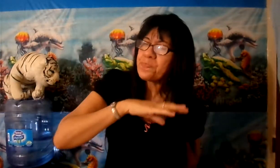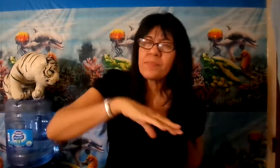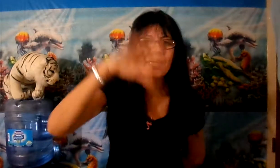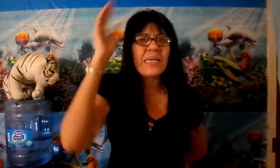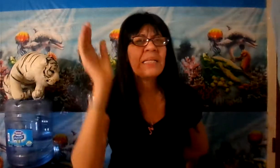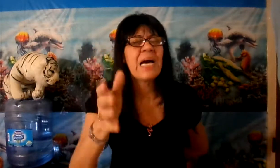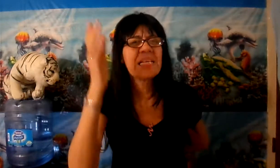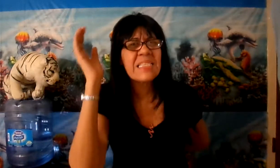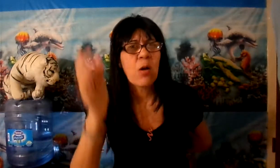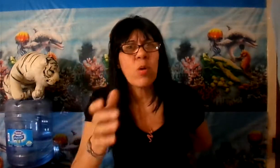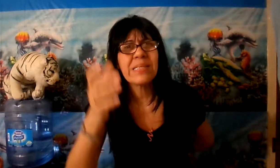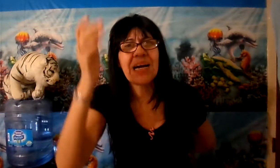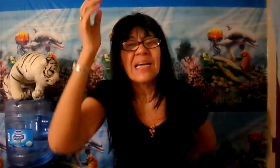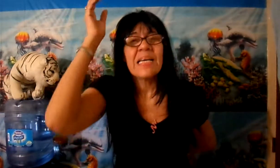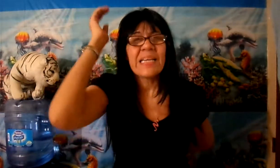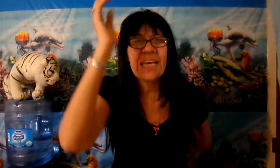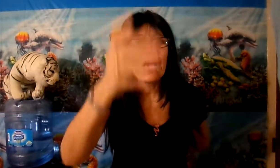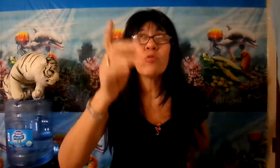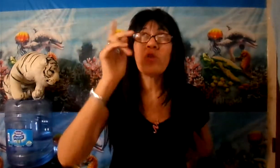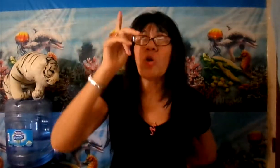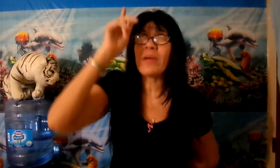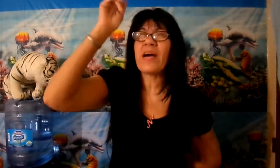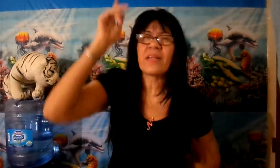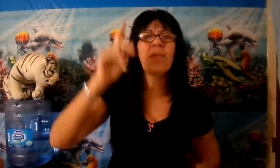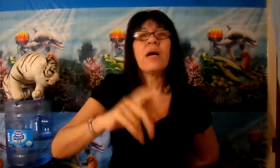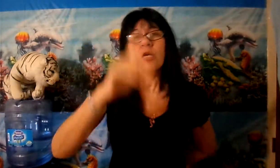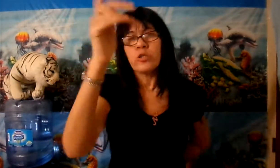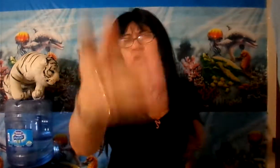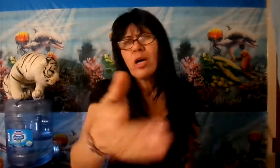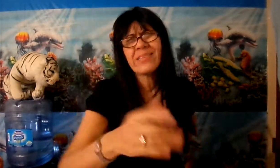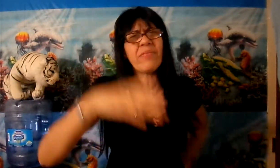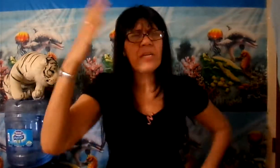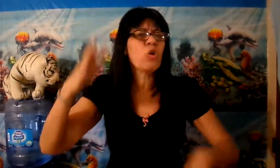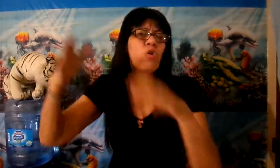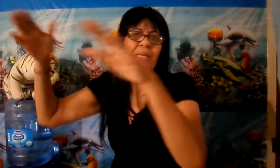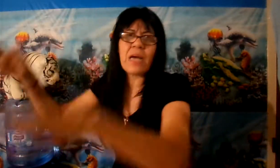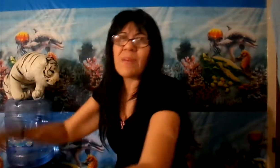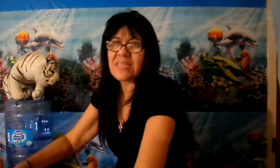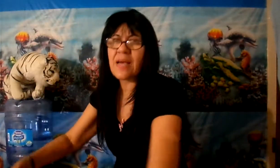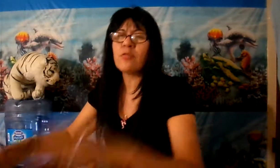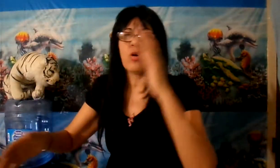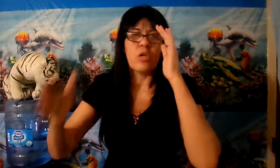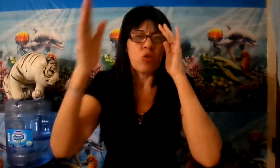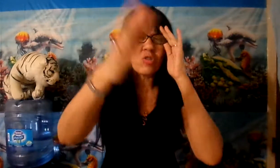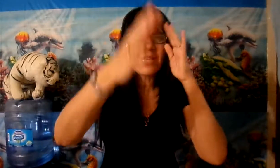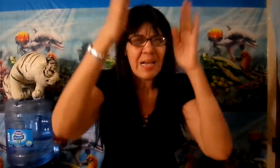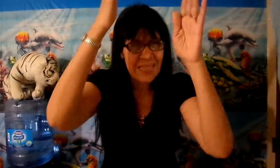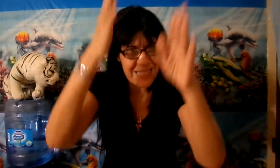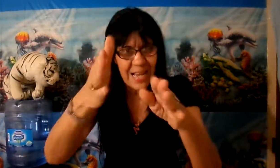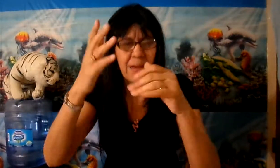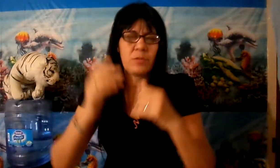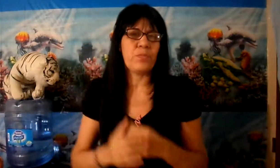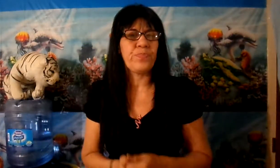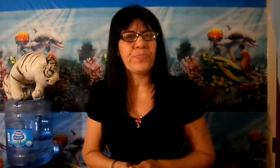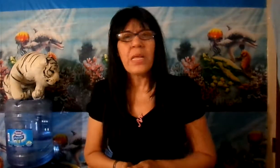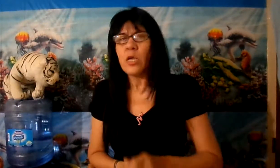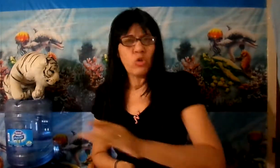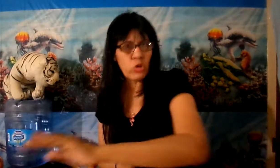Y nadie se acuerda que hay un Dios allá arriba. Dios está viendo lo que está pasando. No sean zánganos. No estoy